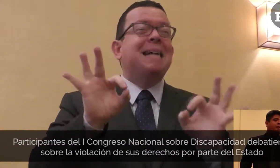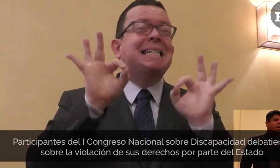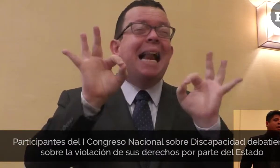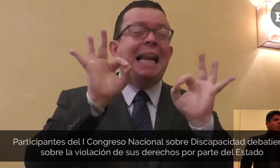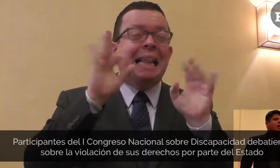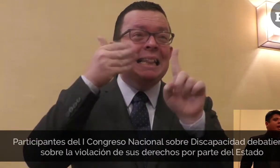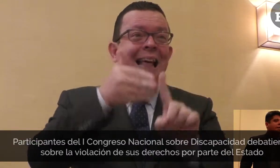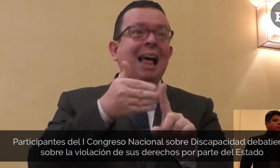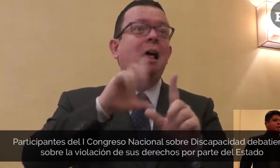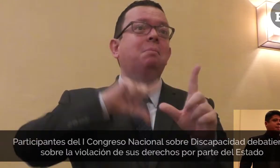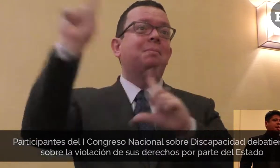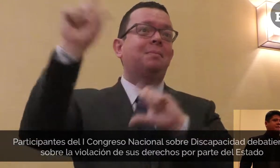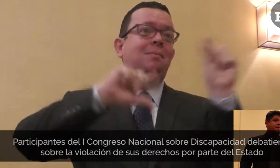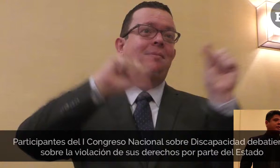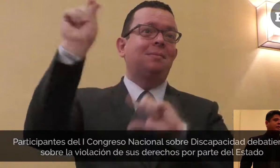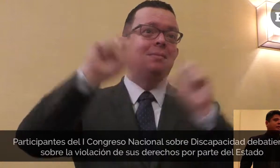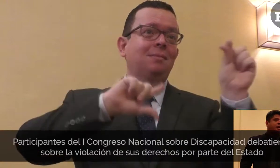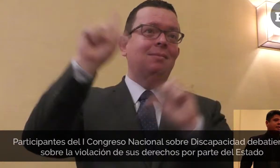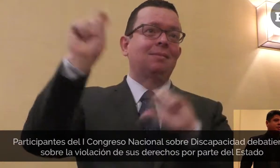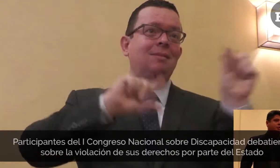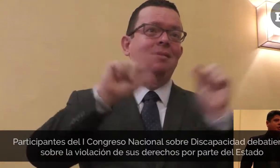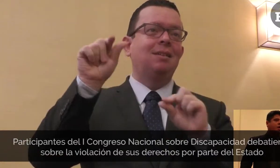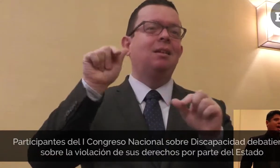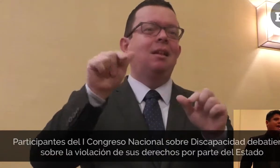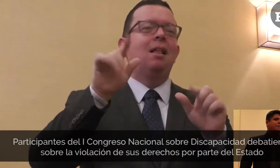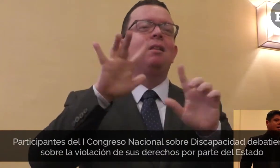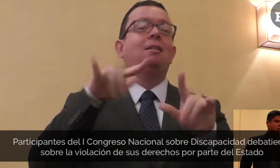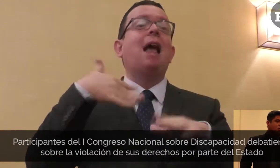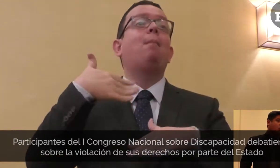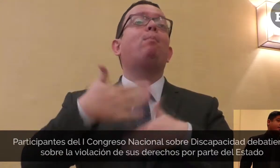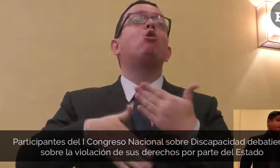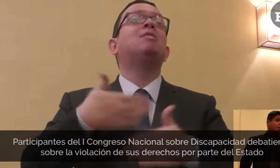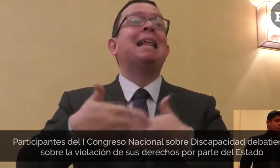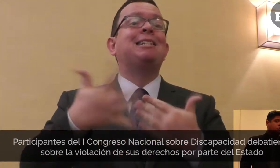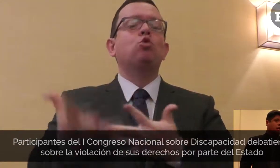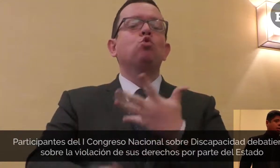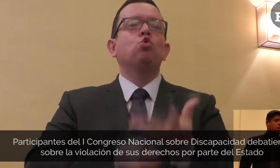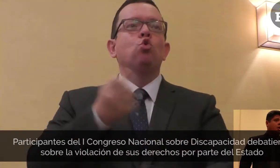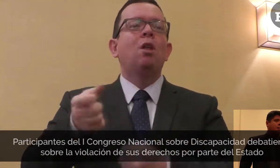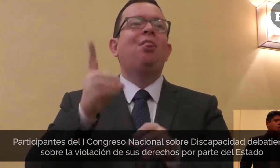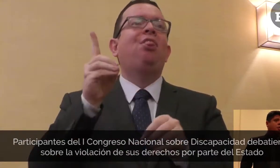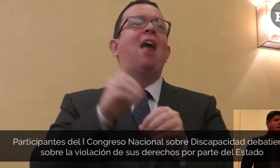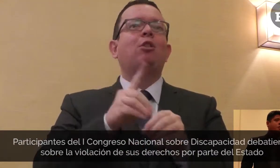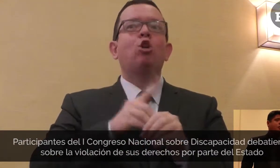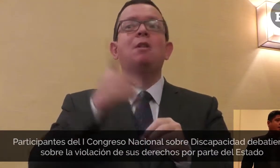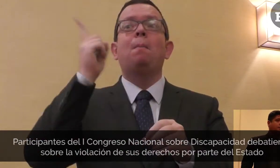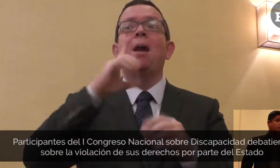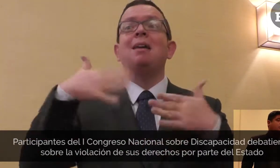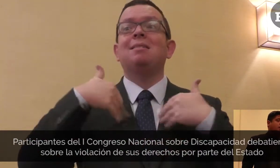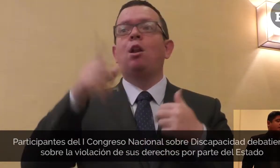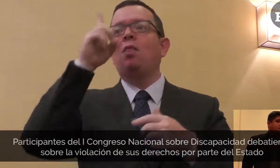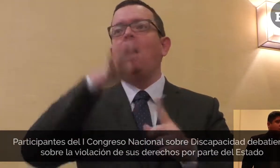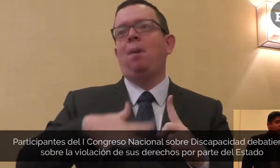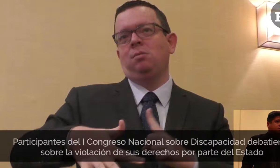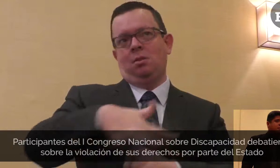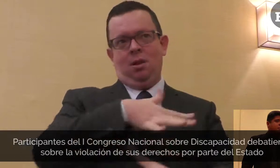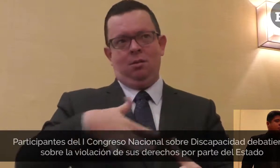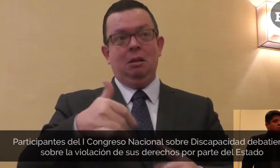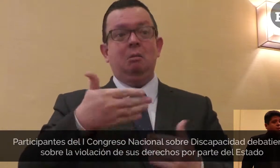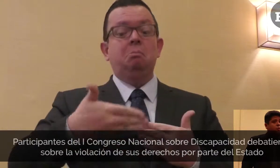oportuna ni adaptada. Y una de las razones también que afecta esta situación es la migración o la diáspora venezolana. Muchos médicos han tenido